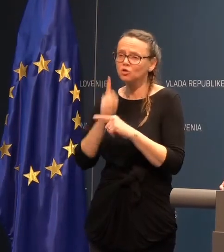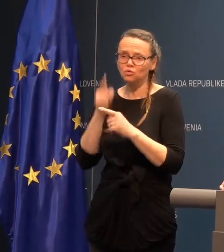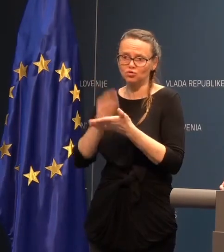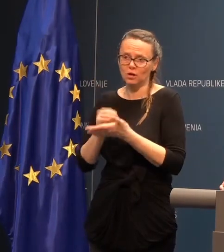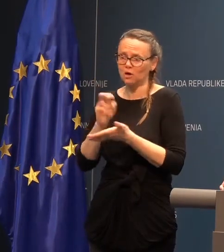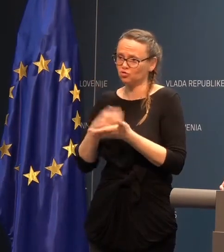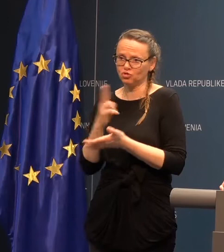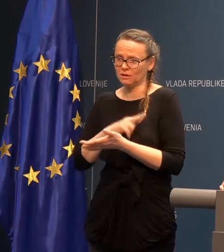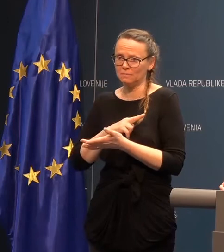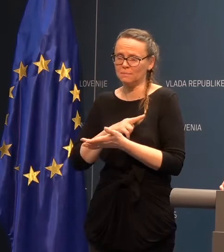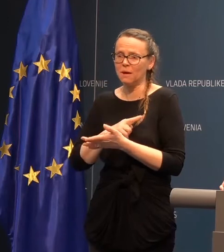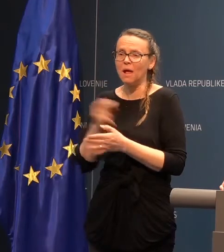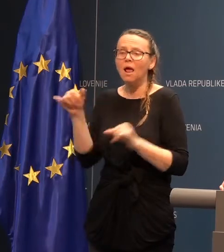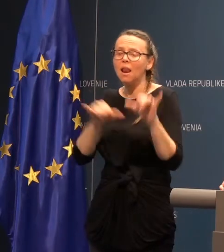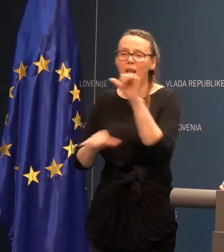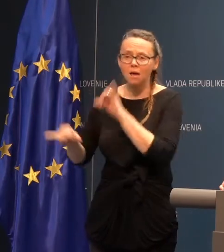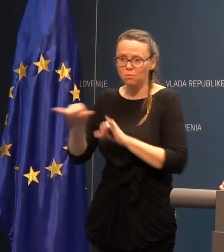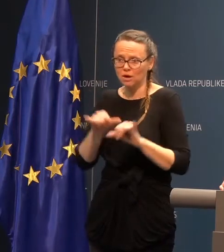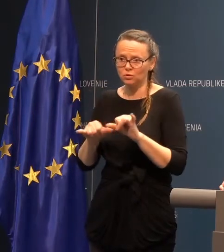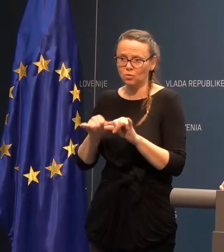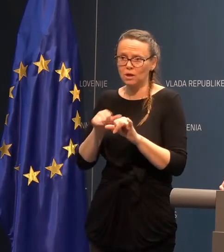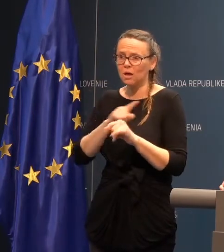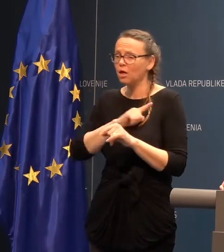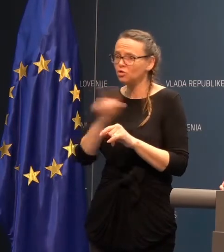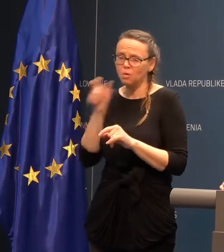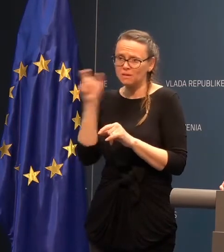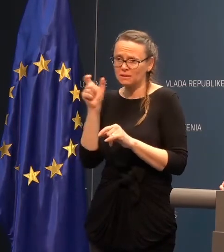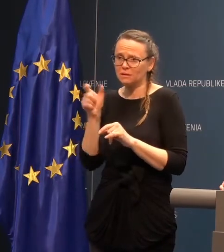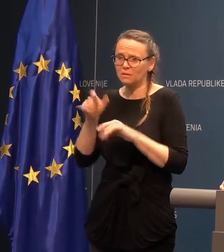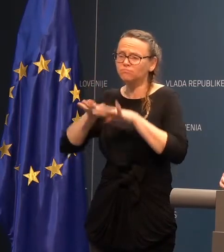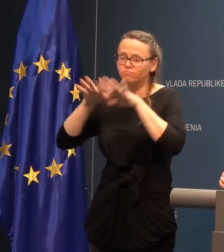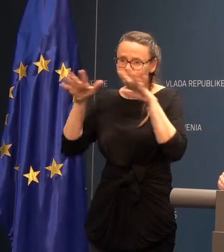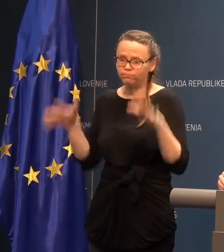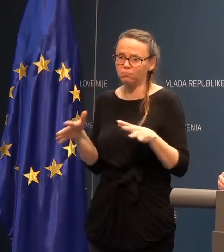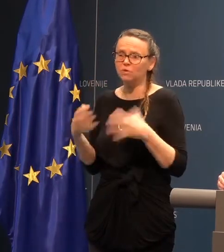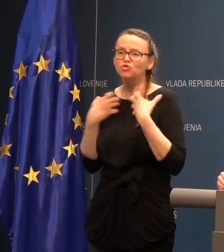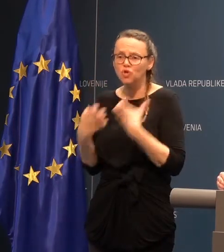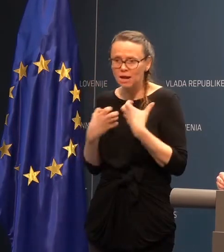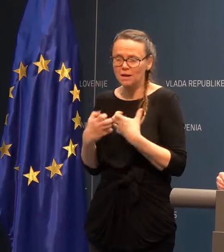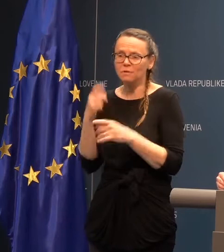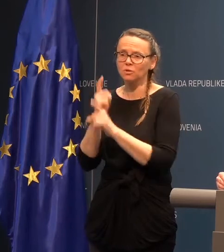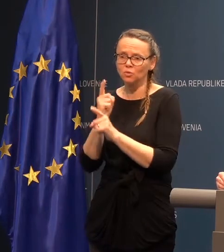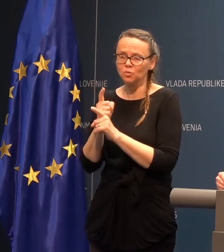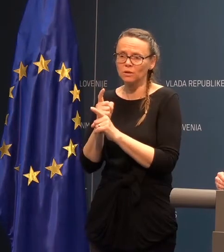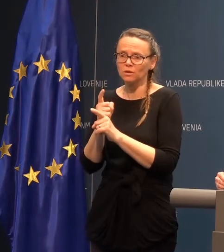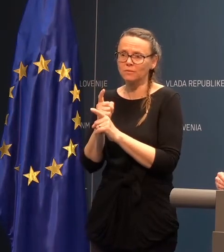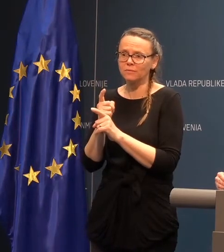nimam. Morate vedeti, da so laboratoriji doba sebno zasuti z razno raznimi željami in pa tudi